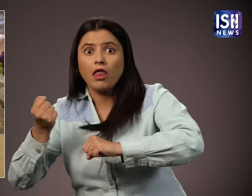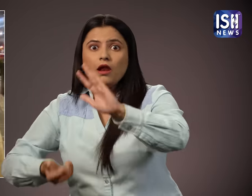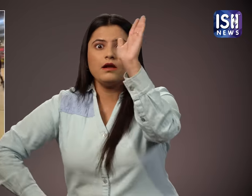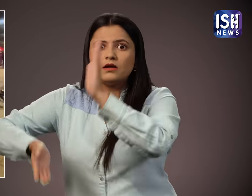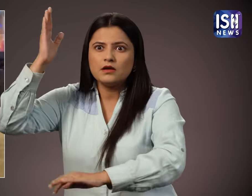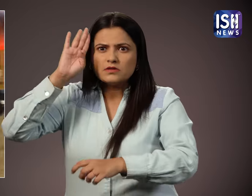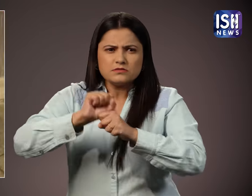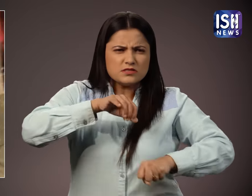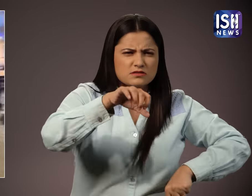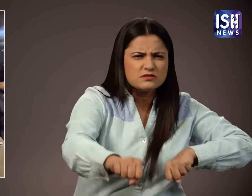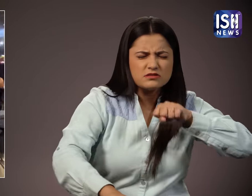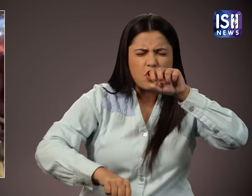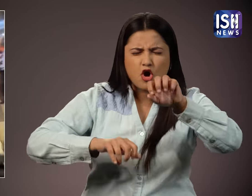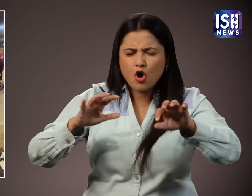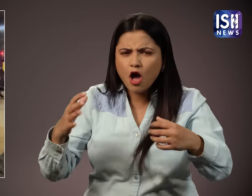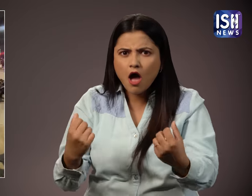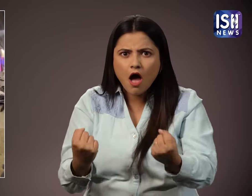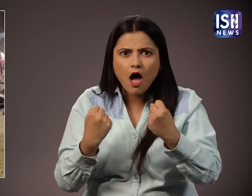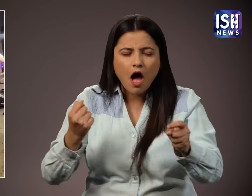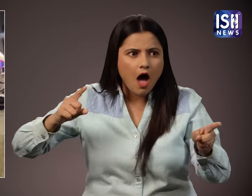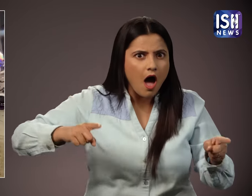कि कई लोग पुलिस अधिकारियों की पकड़ से भाग निकले